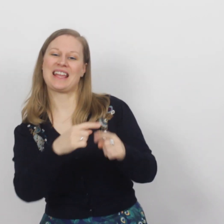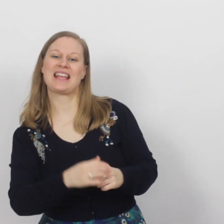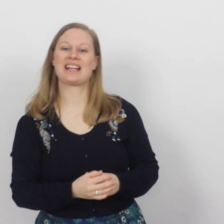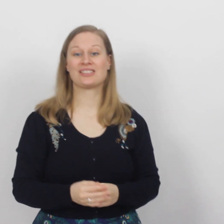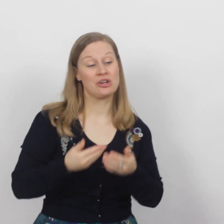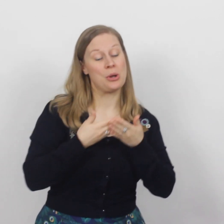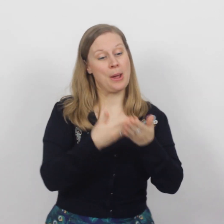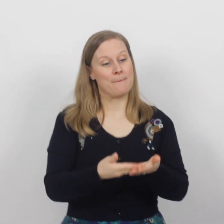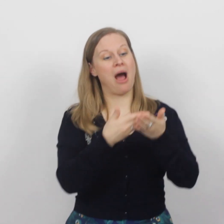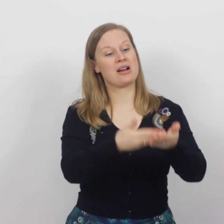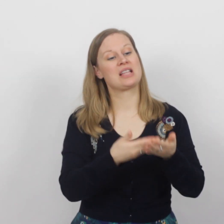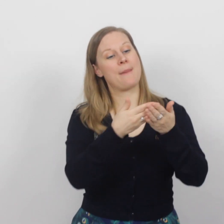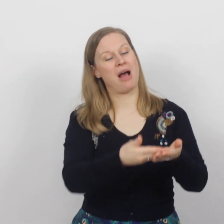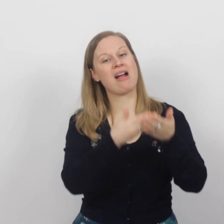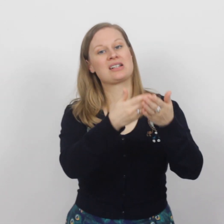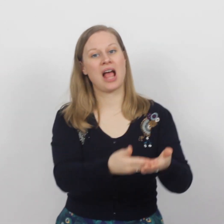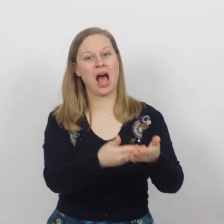Marta, Marta